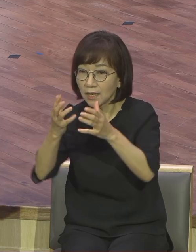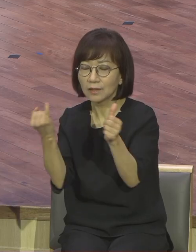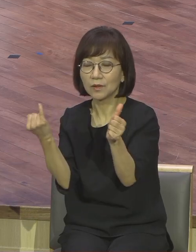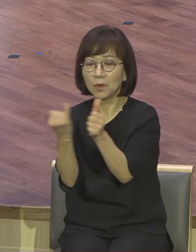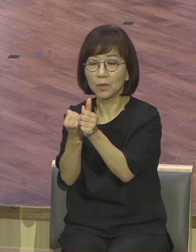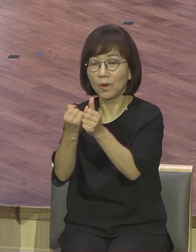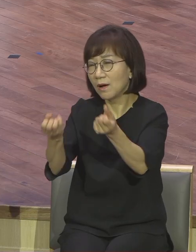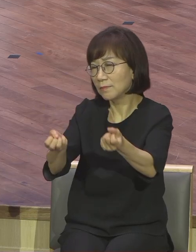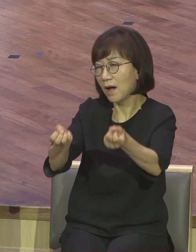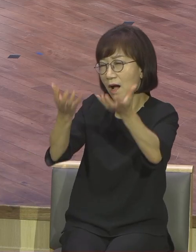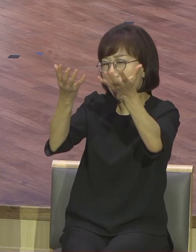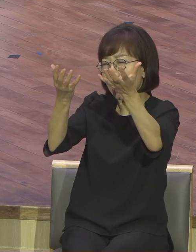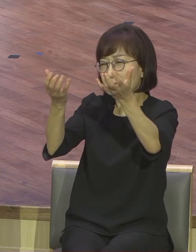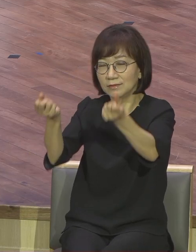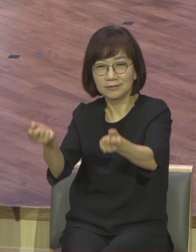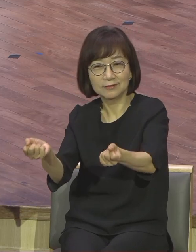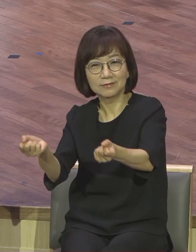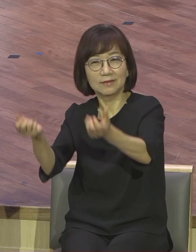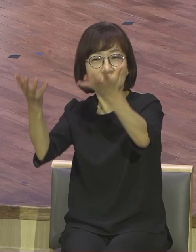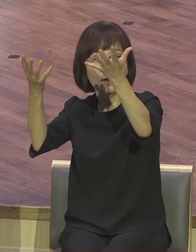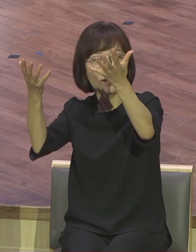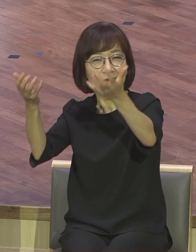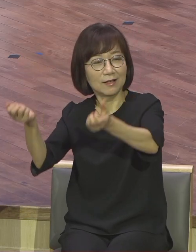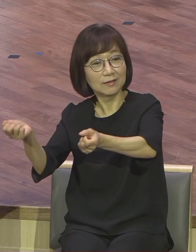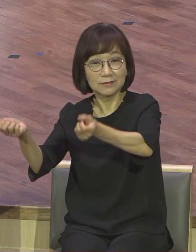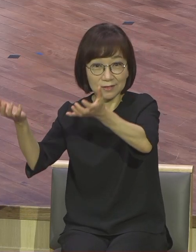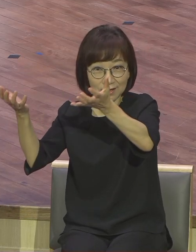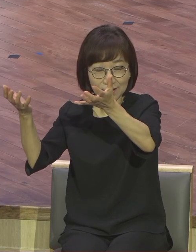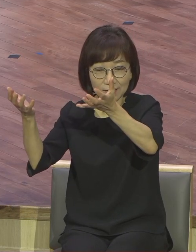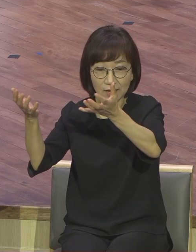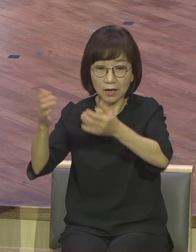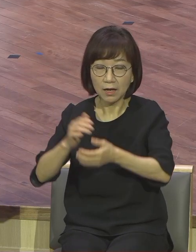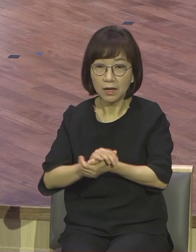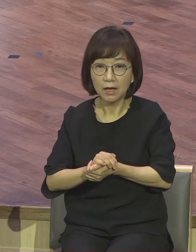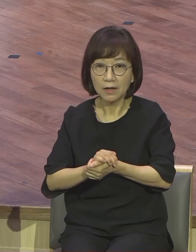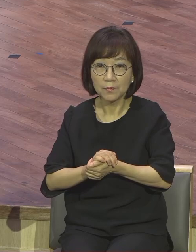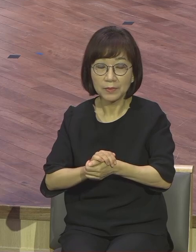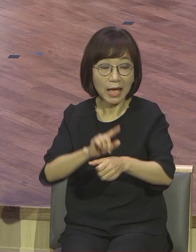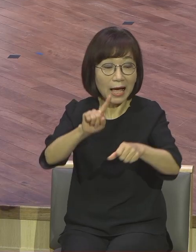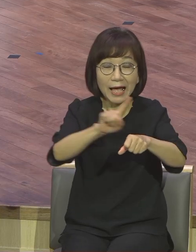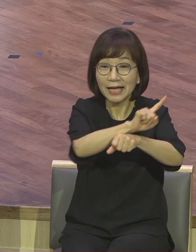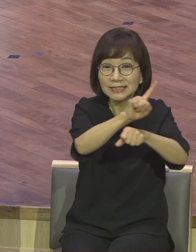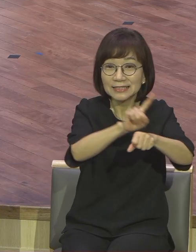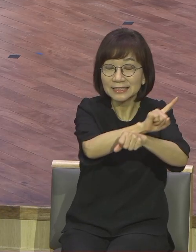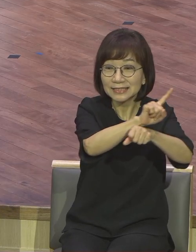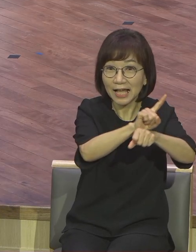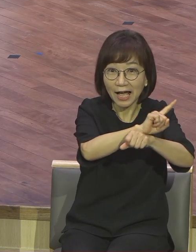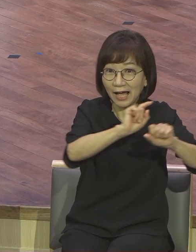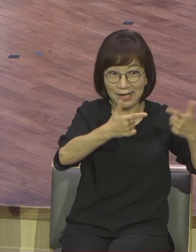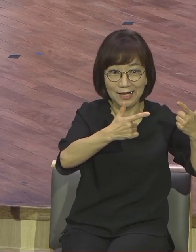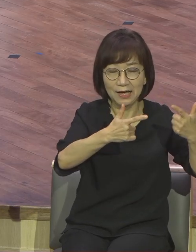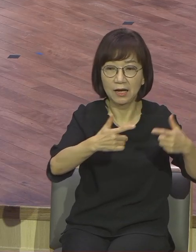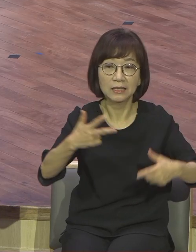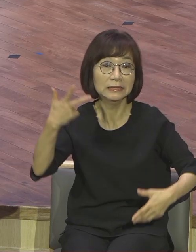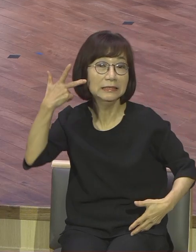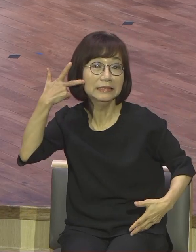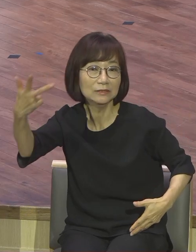그야말로 축제예요. 축제. 기간도 결혼 축제 기간도 일주일 동안